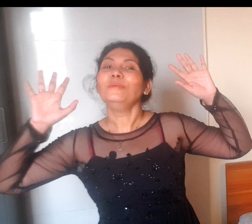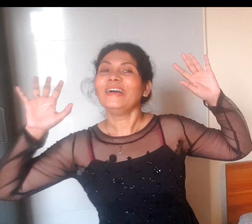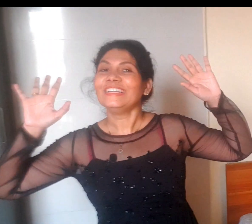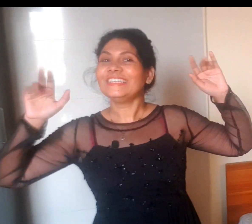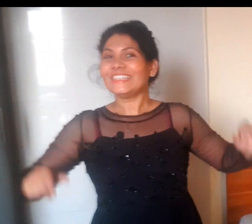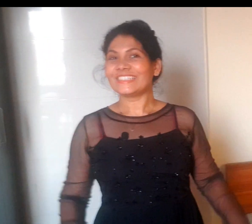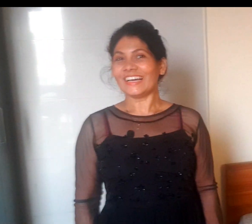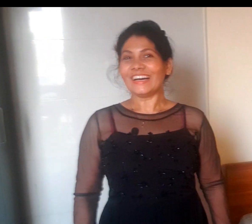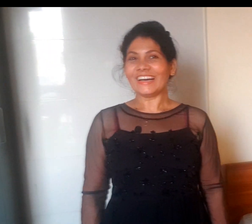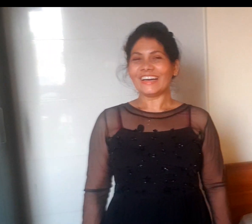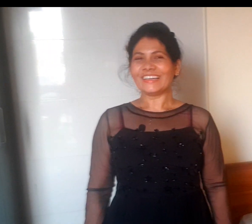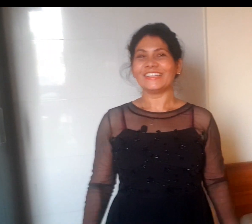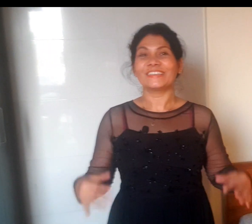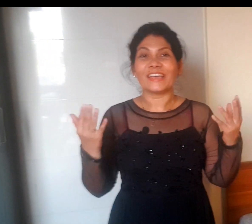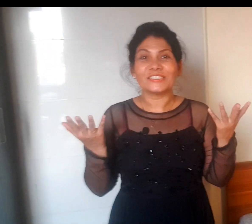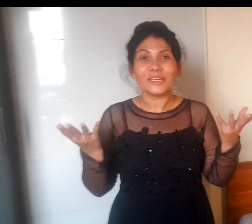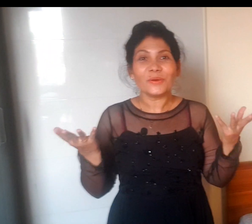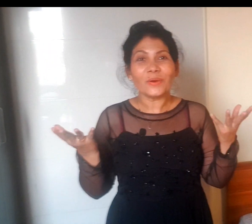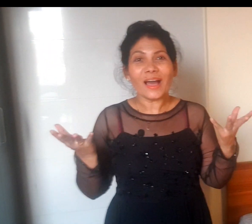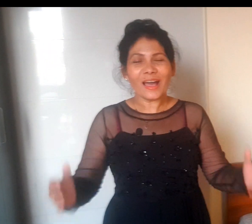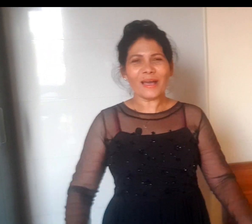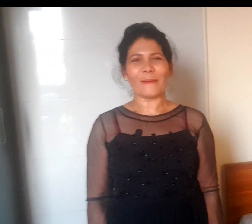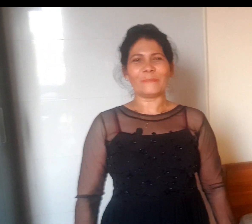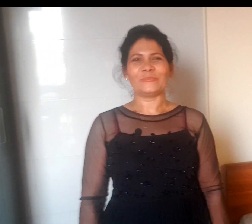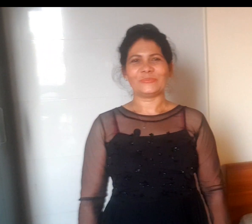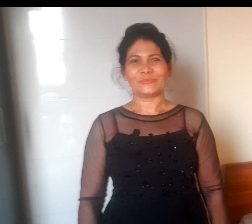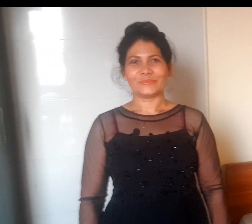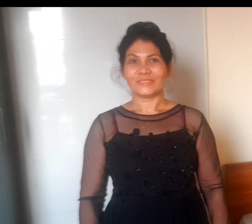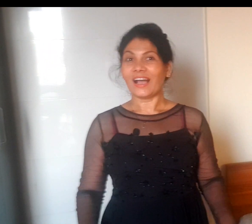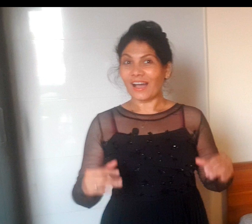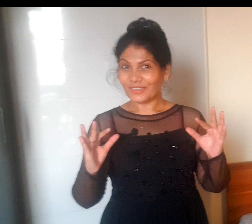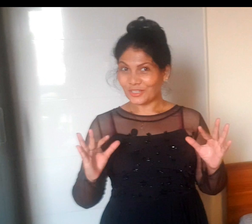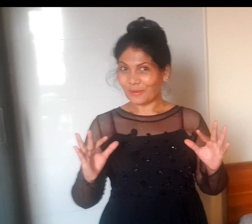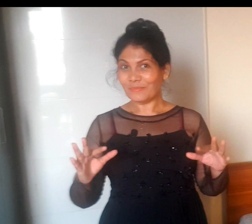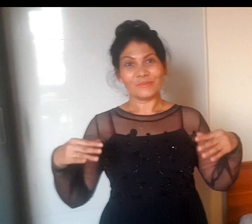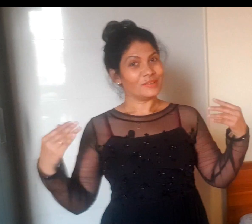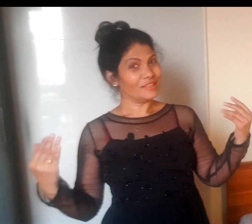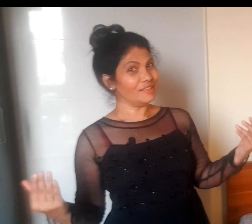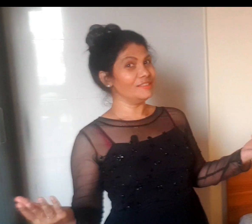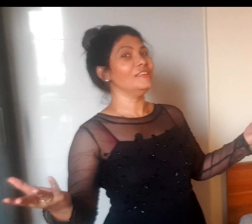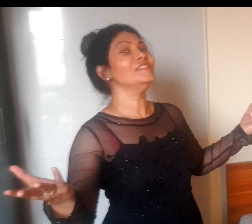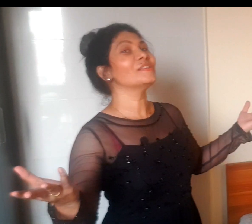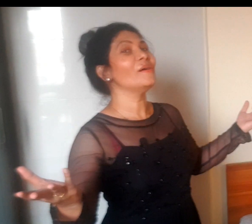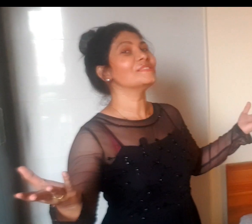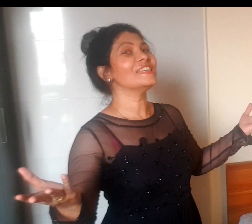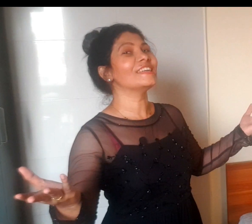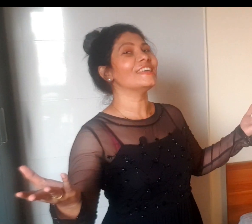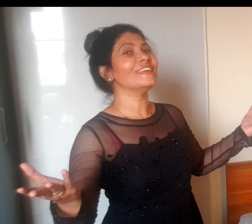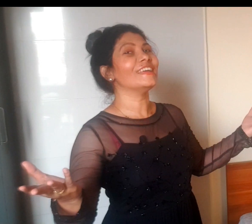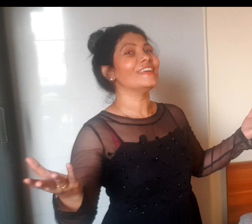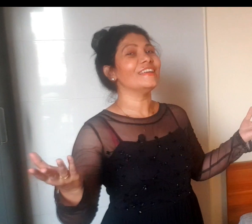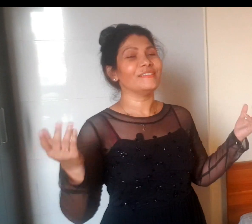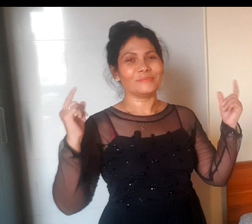हलो माई लीडिल स्टार कैसे हो आप आज हम हिंदी सौंग